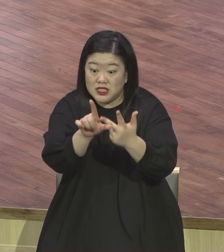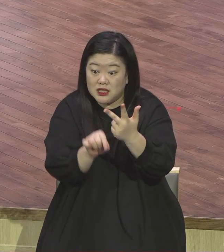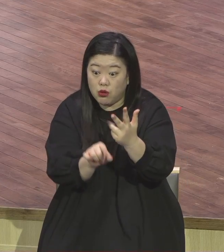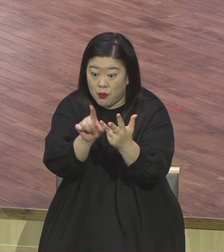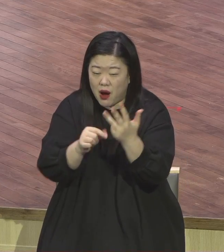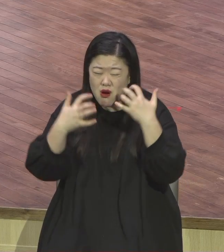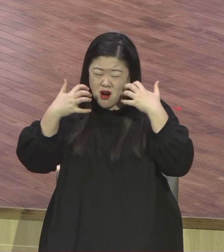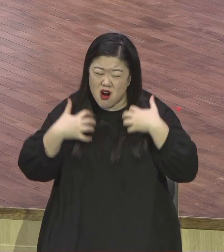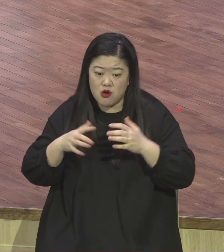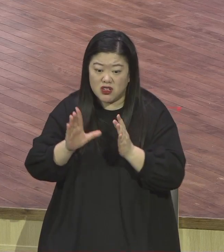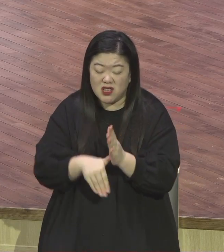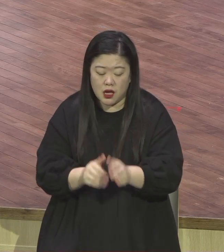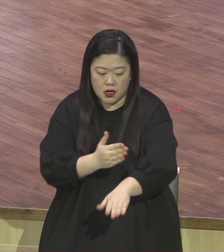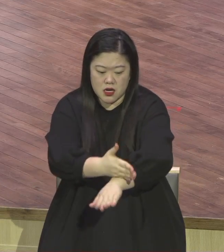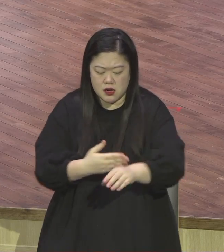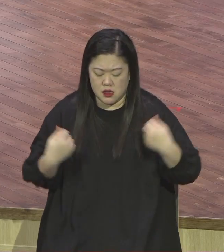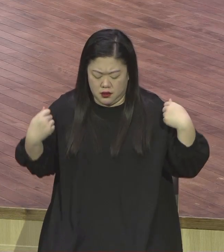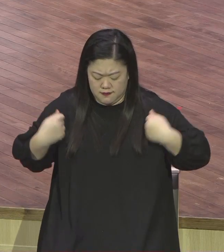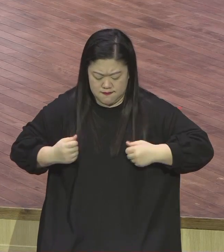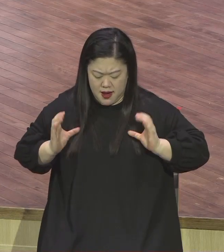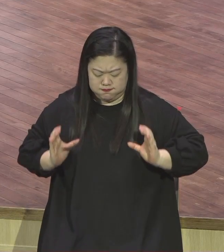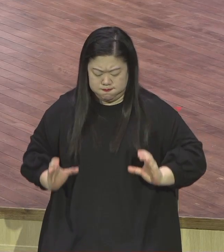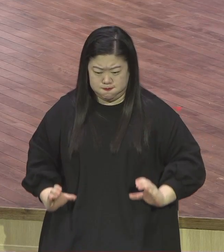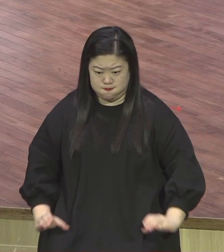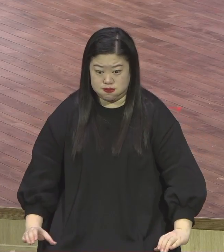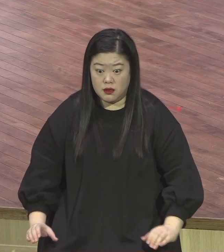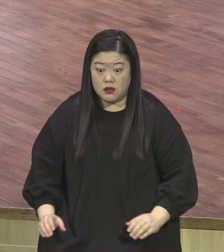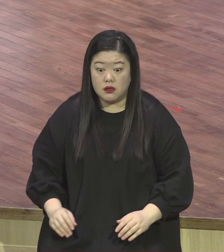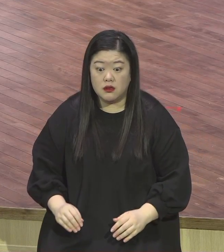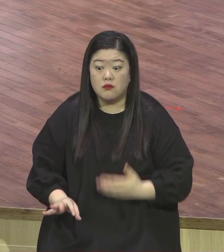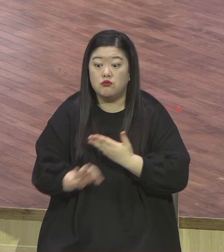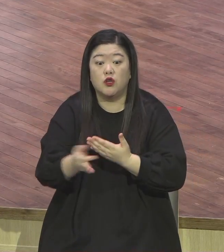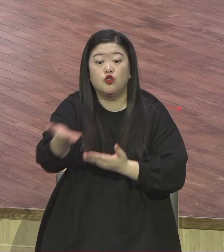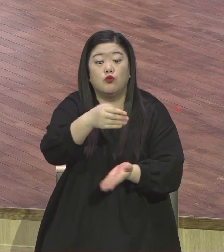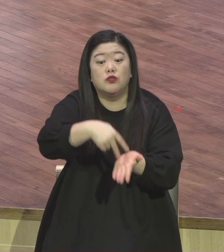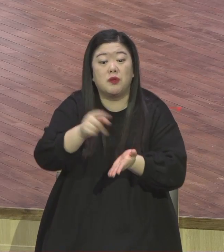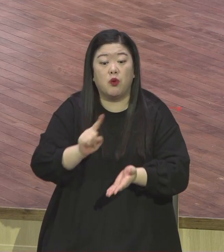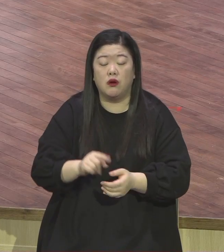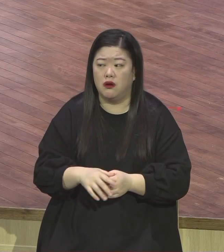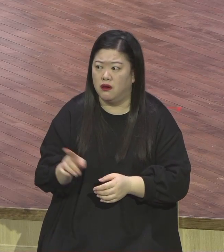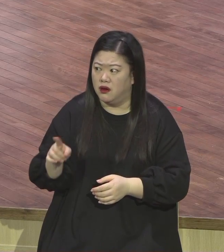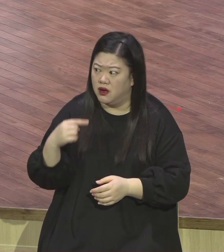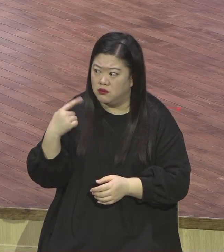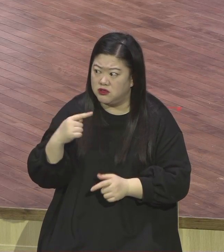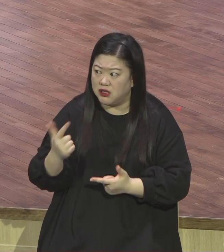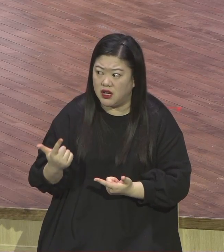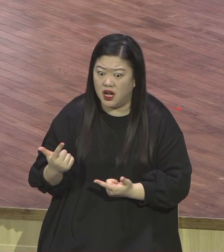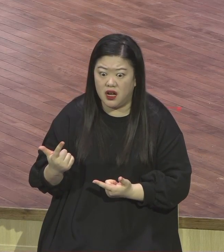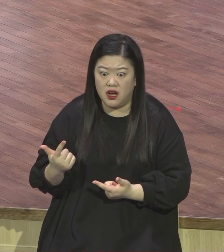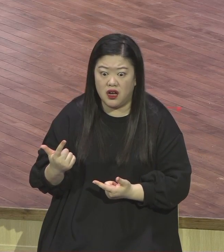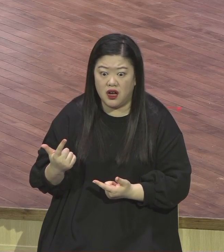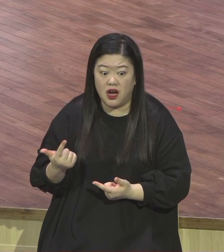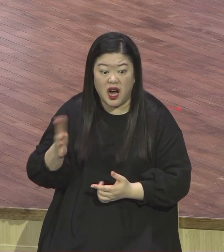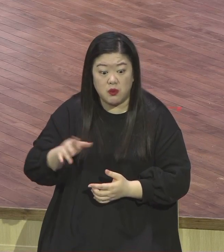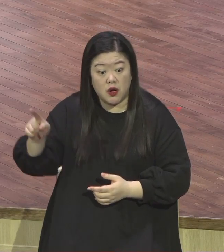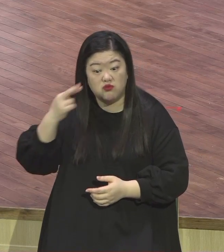미국은 안 그래요 미국에 겨울에 반성에 입고 돌연도 많아요 왜 건강하니까 애들이 추위 안 타는 애들 많아요